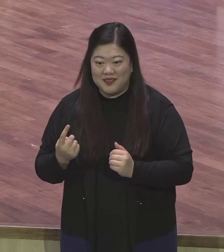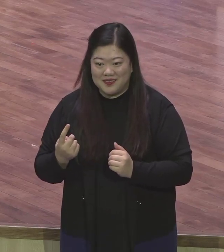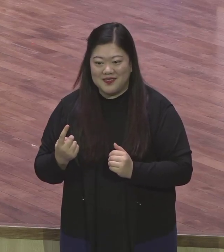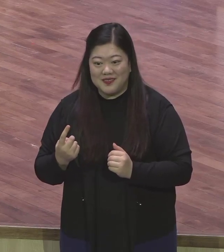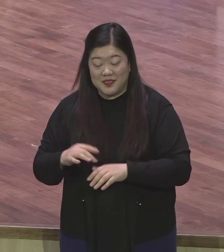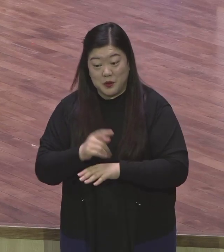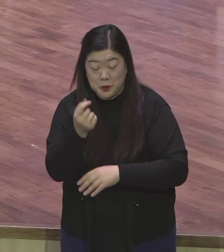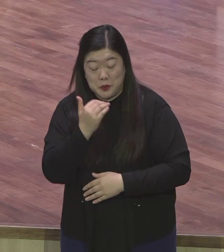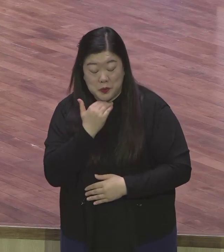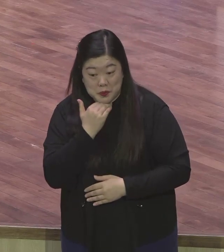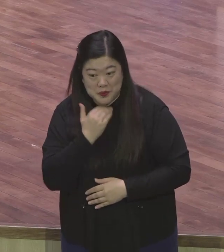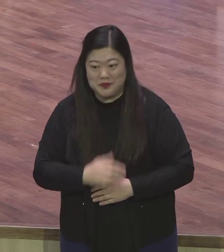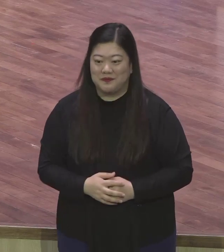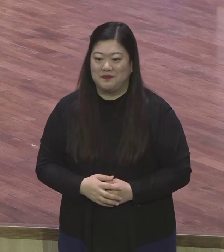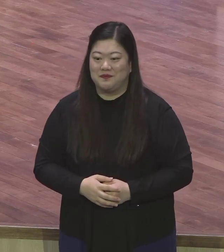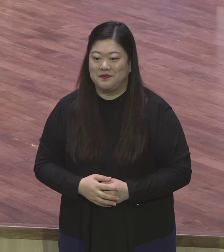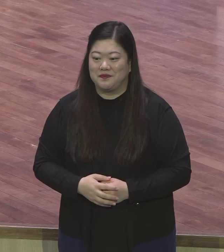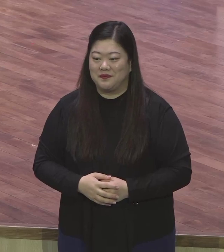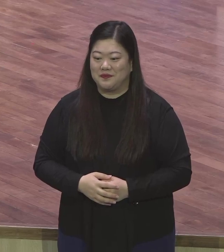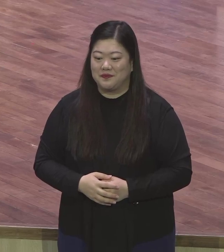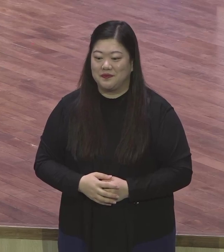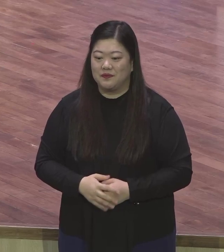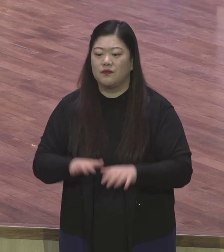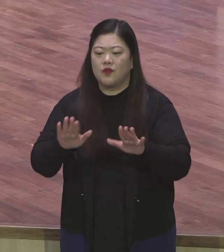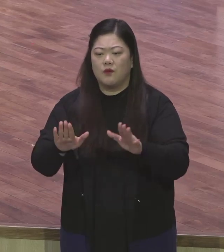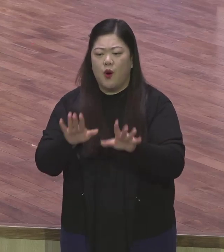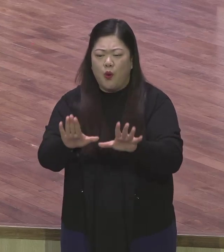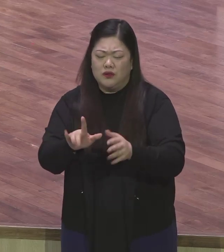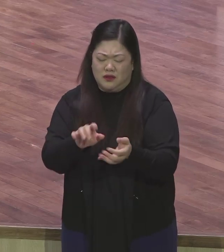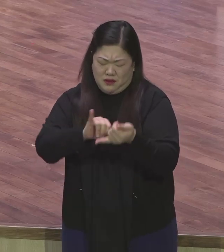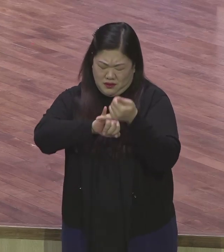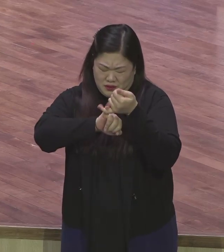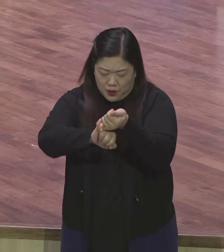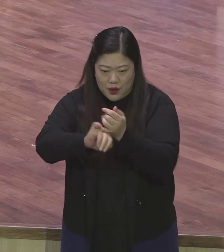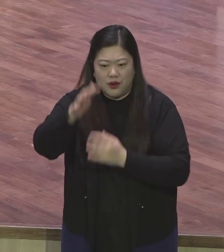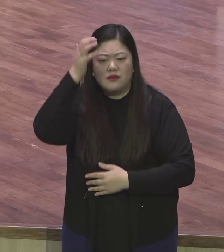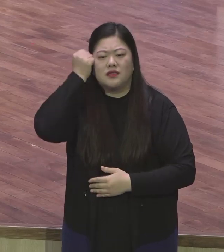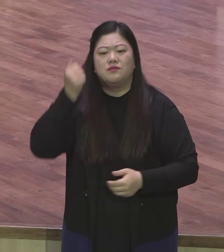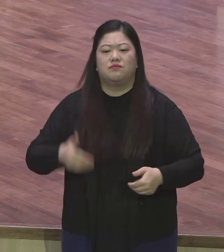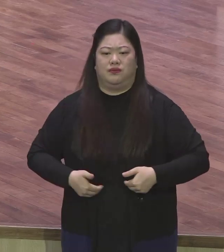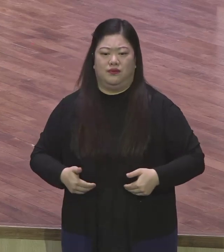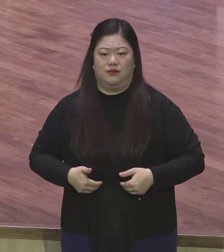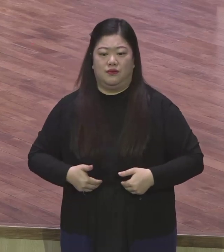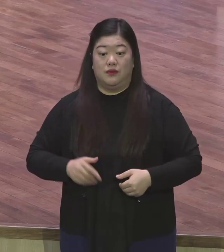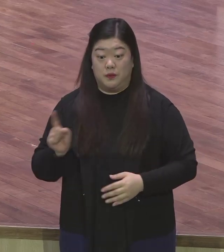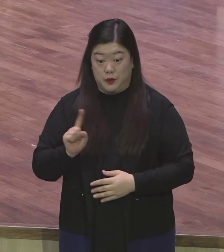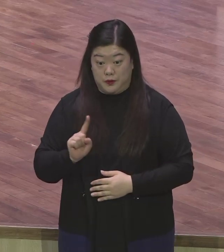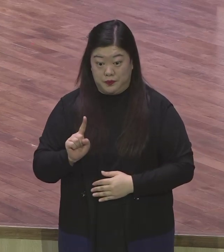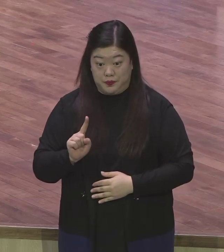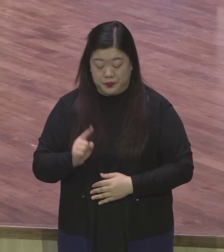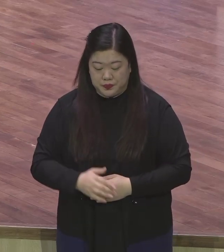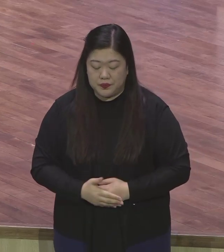여러분 한 가지 분명히 잡아야 될 것이 뭐냐 여러분 한 사람 한 사람은